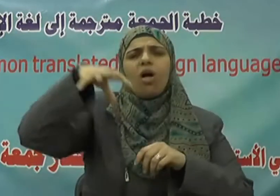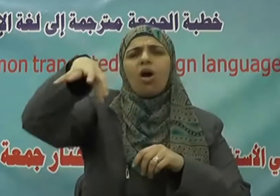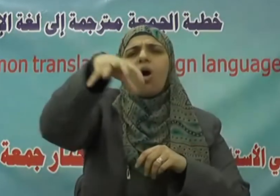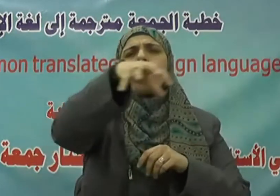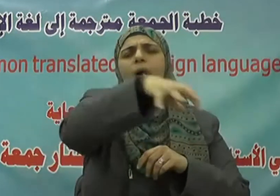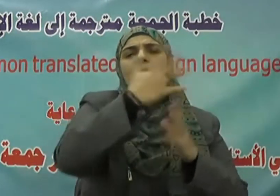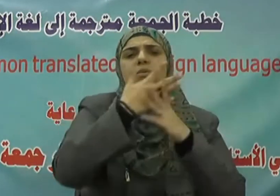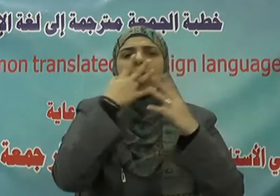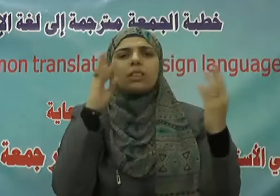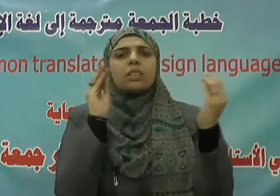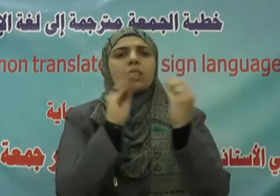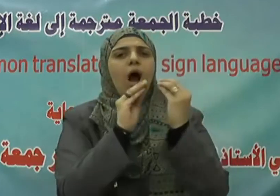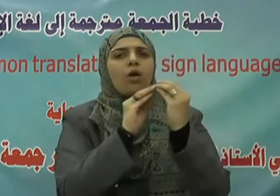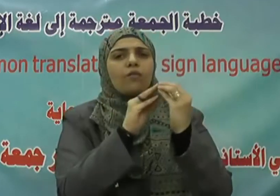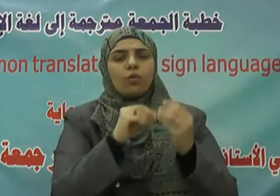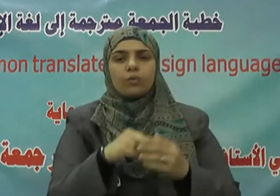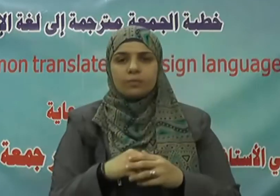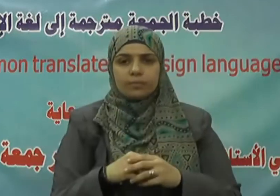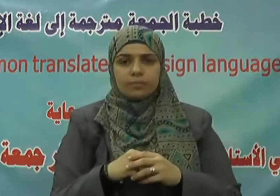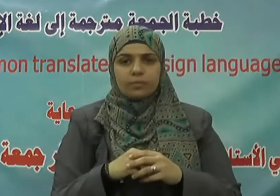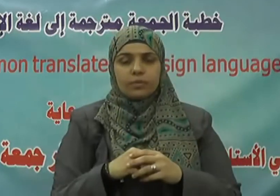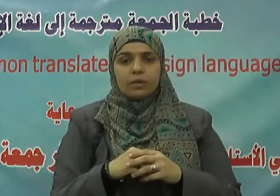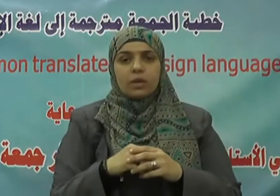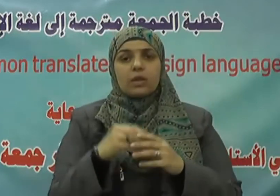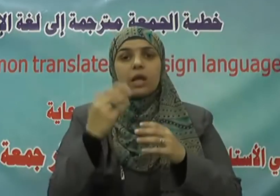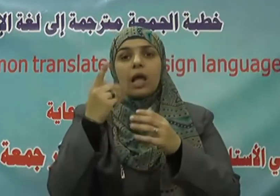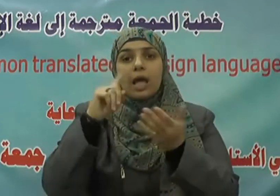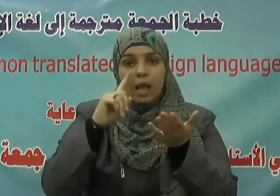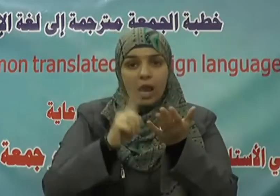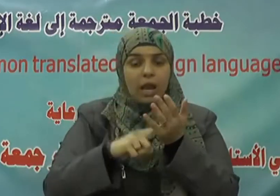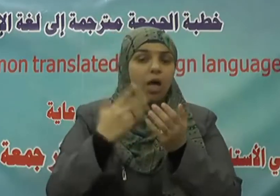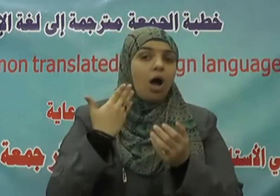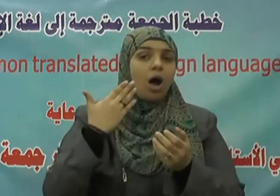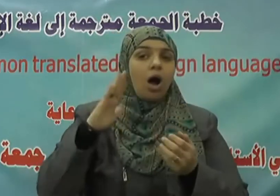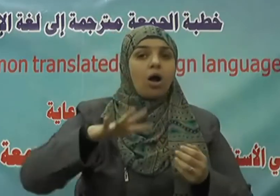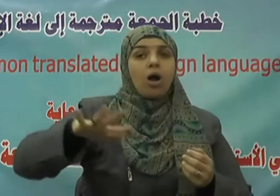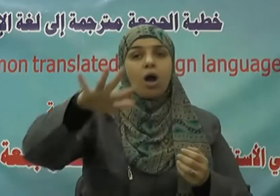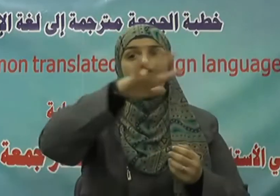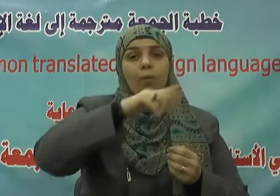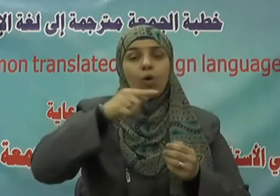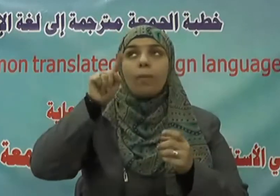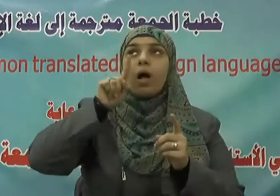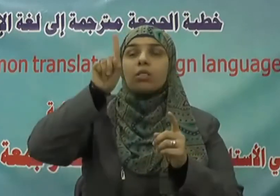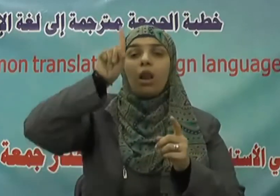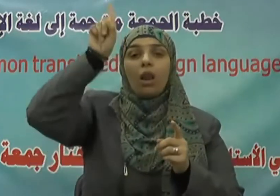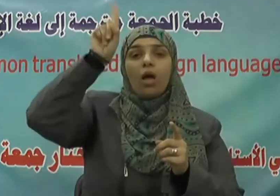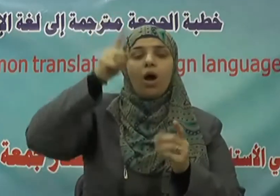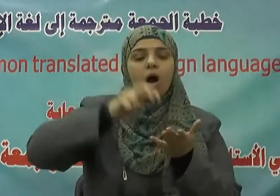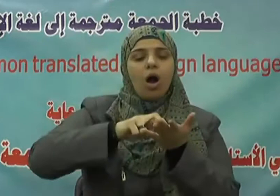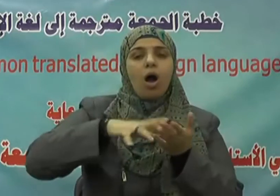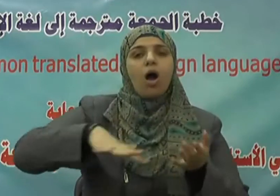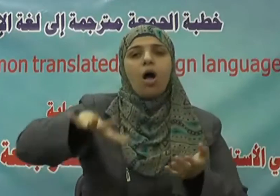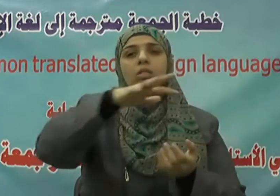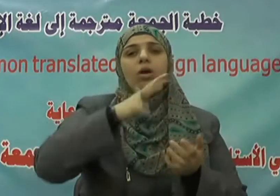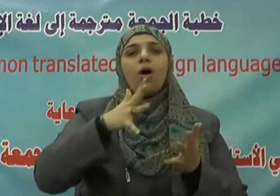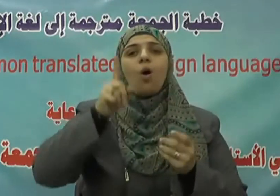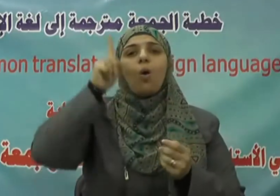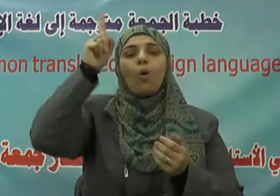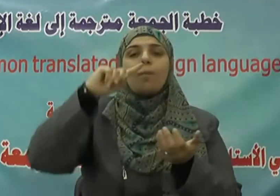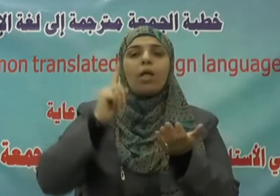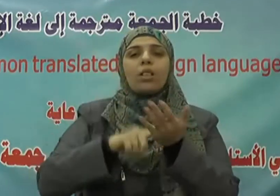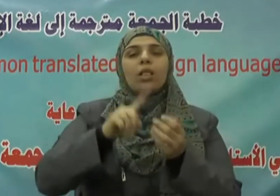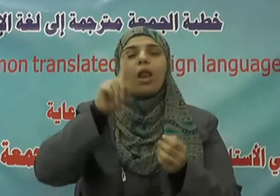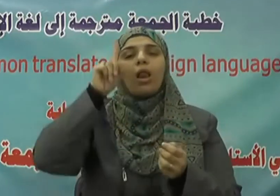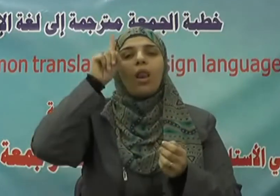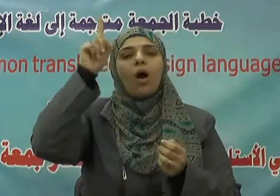لتعارفوا إن أكرمكم عند الله أتقاكم إن الله